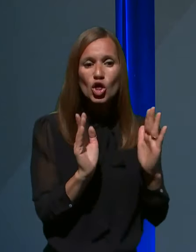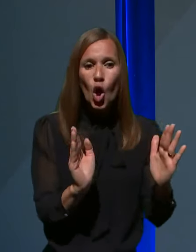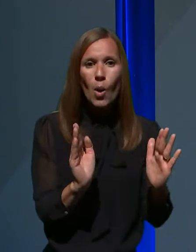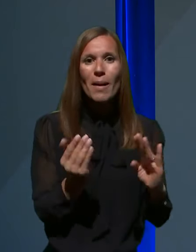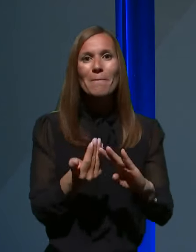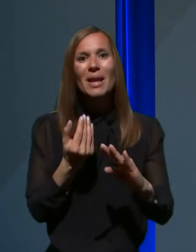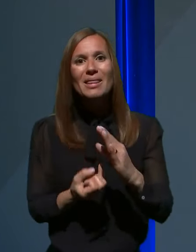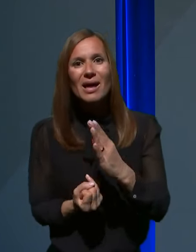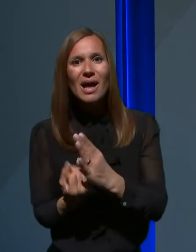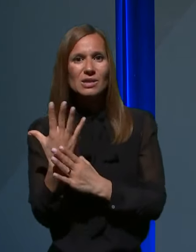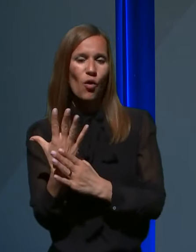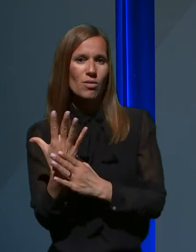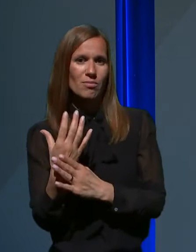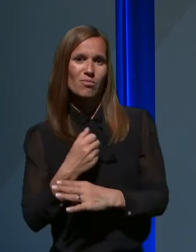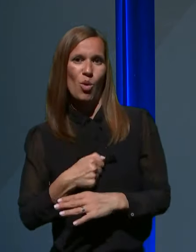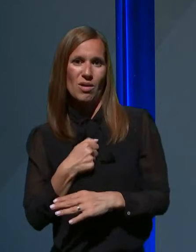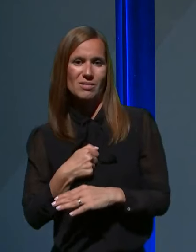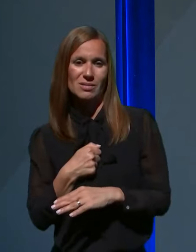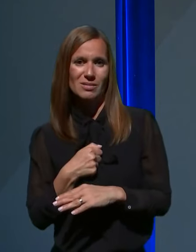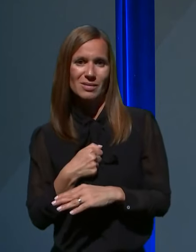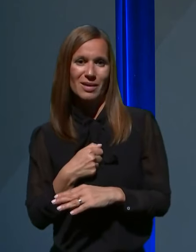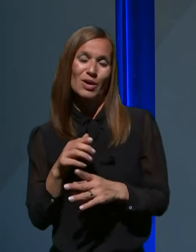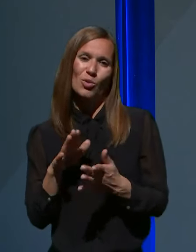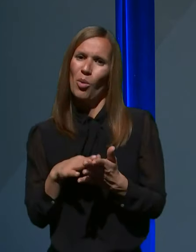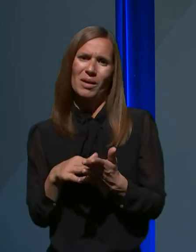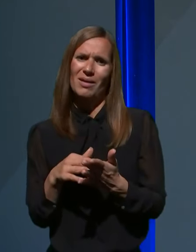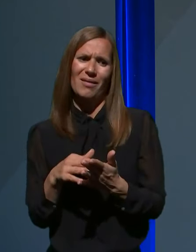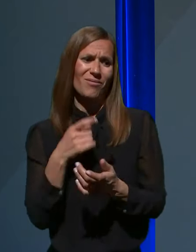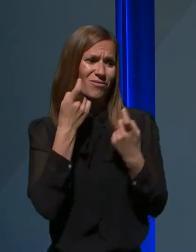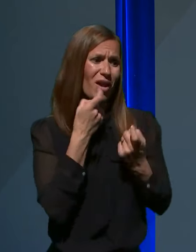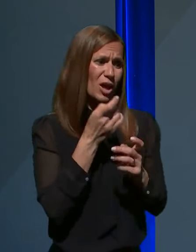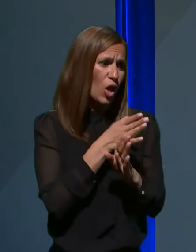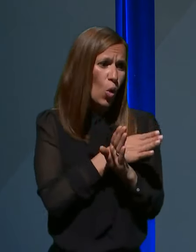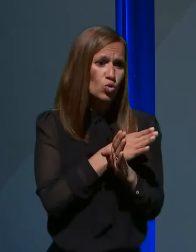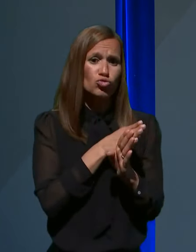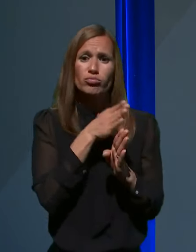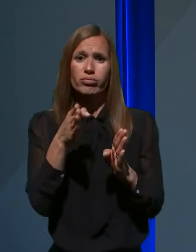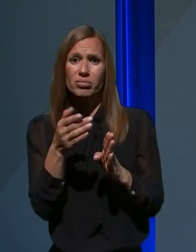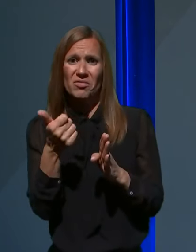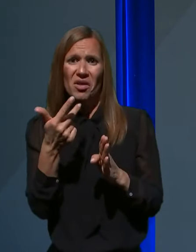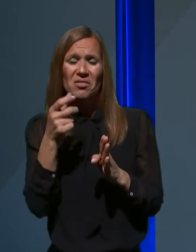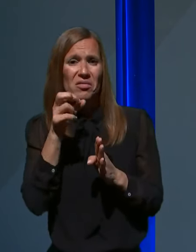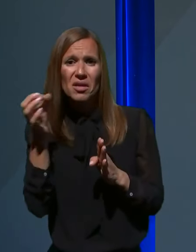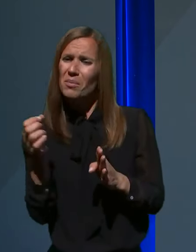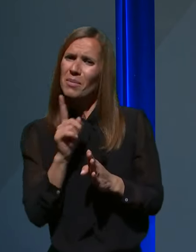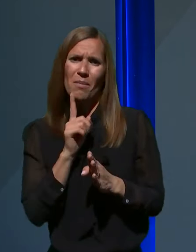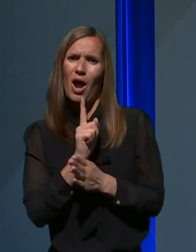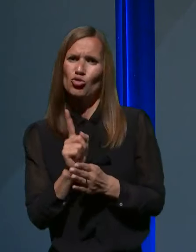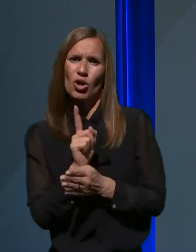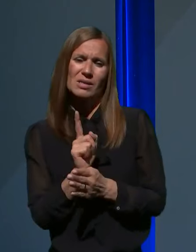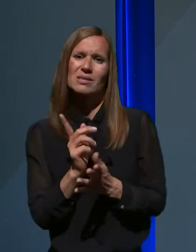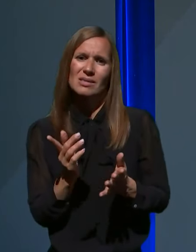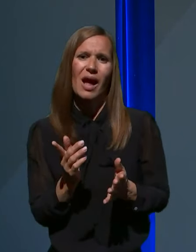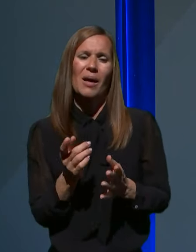pravi prehitro zaocenjevat učinek velike noči. Tako da je bolj verjetno to pač